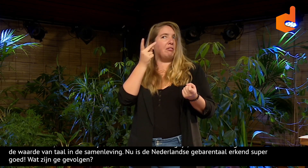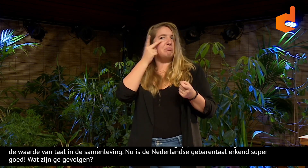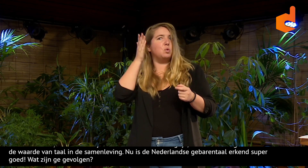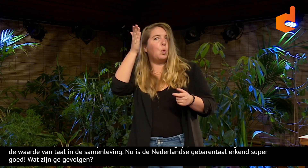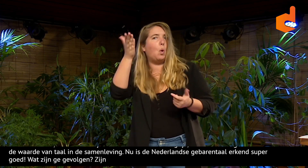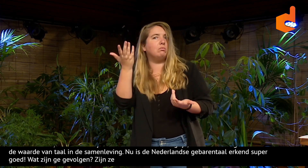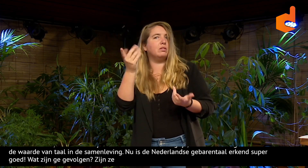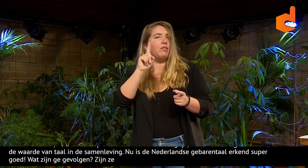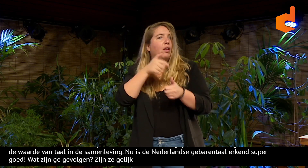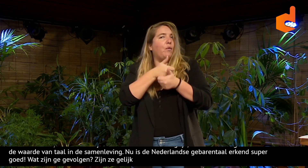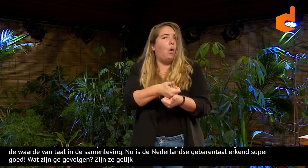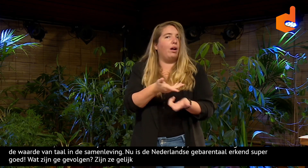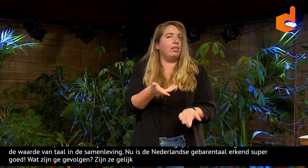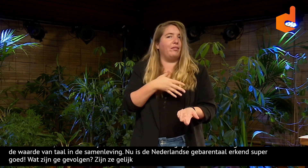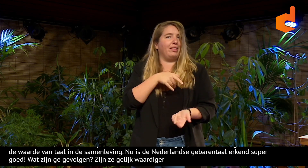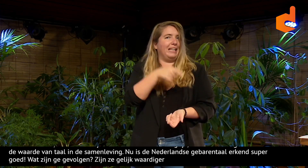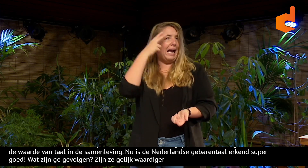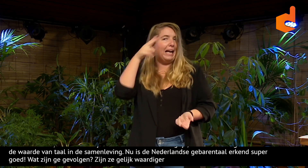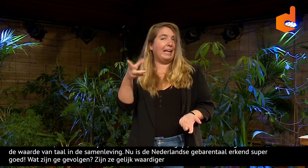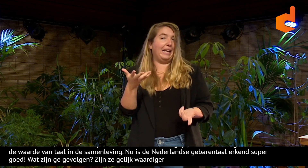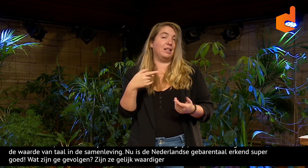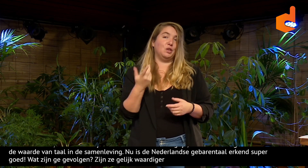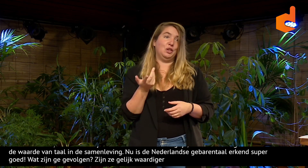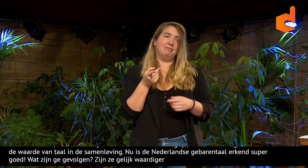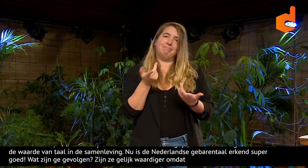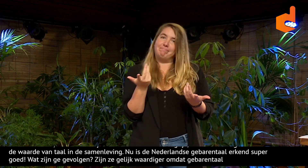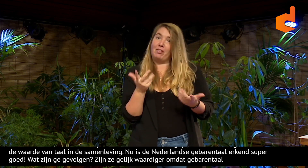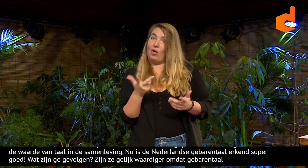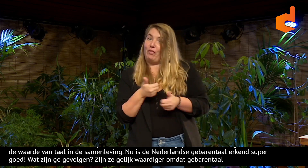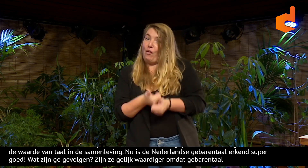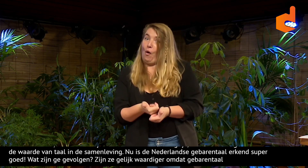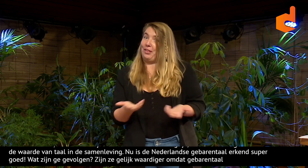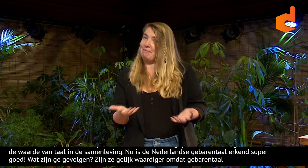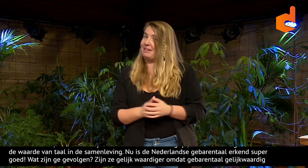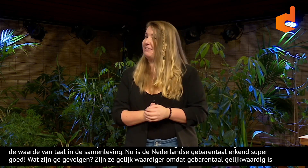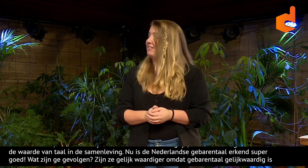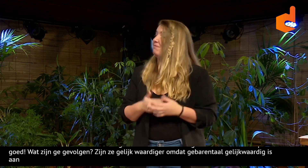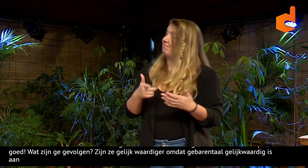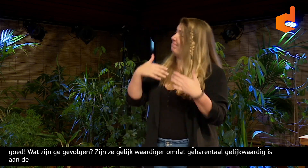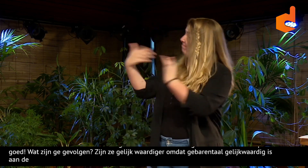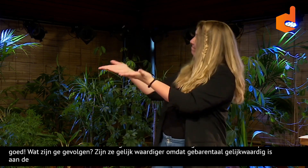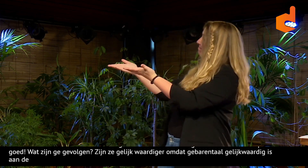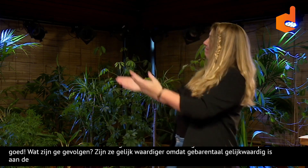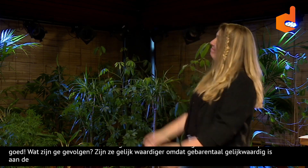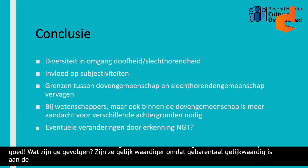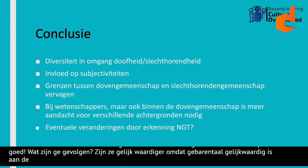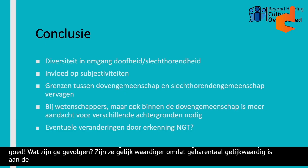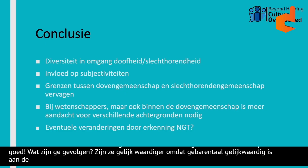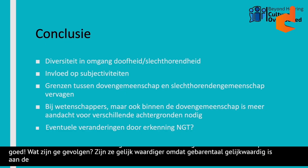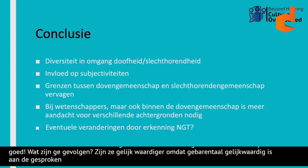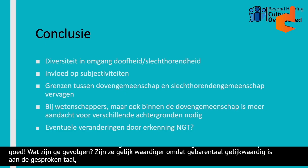Omdat gebarentaal gelijkwaardiger is aan de gesproken taal? Dus misschien is dat wel interessant voor de toekomst. Wat heeft dit voor gevolgen, deze erkenning?